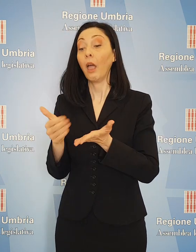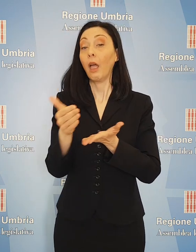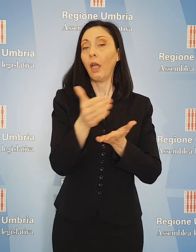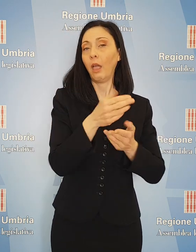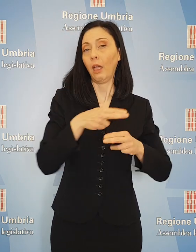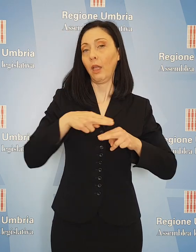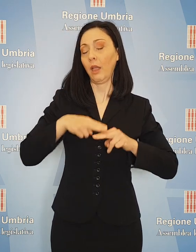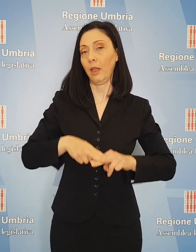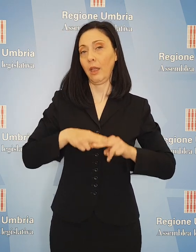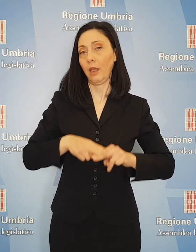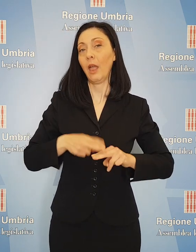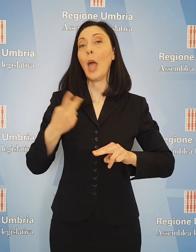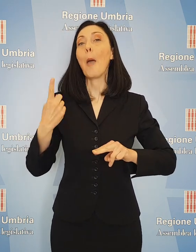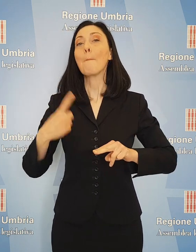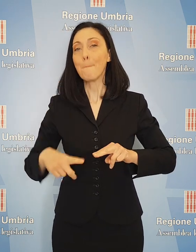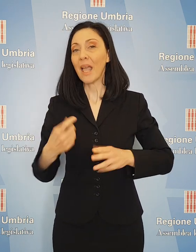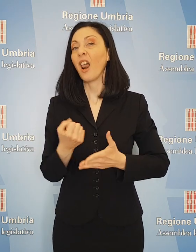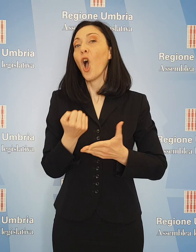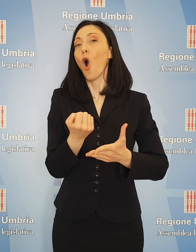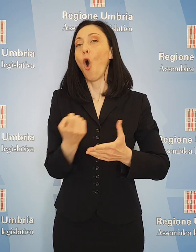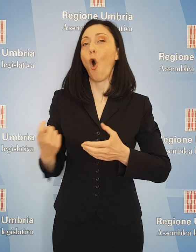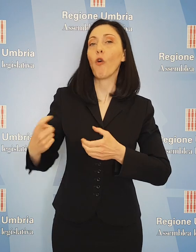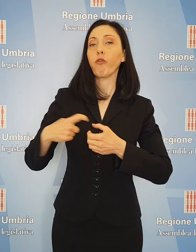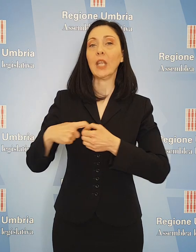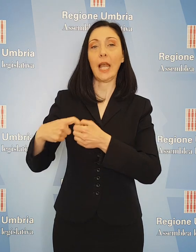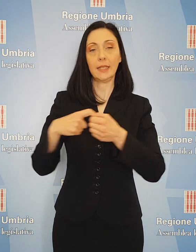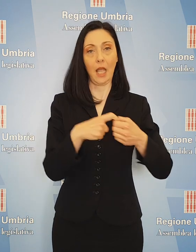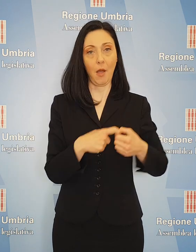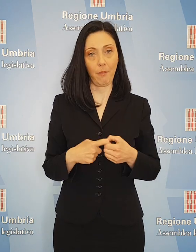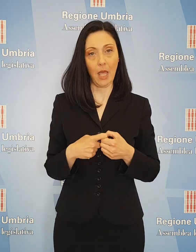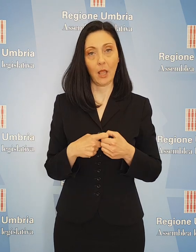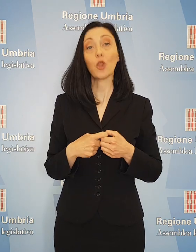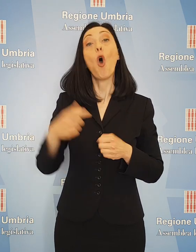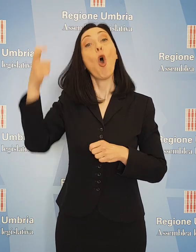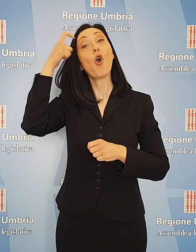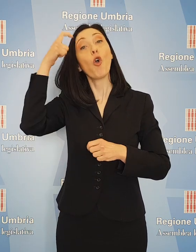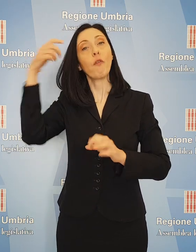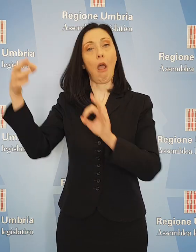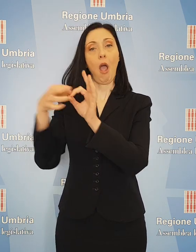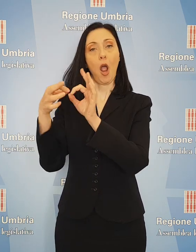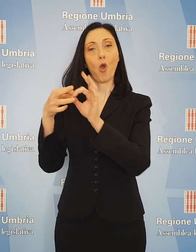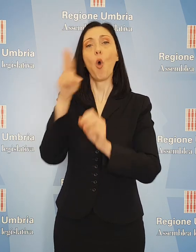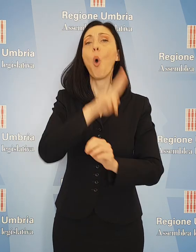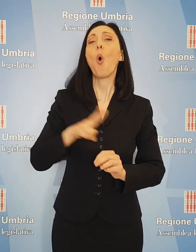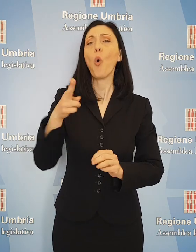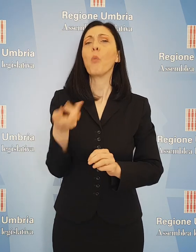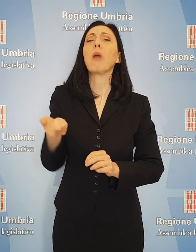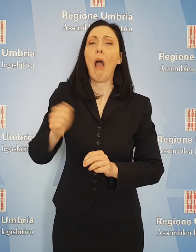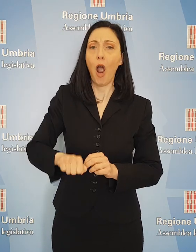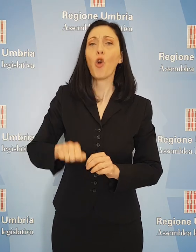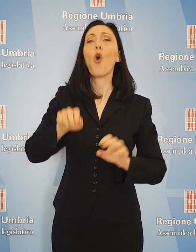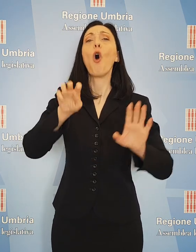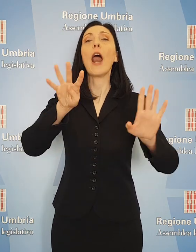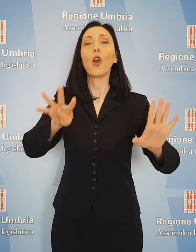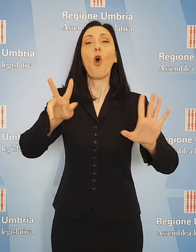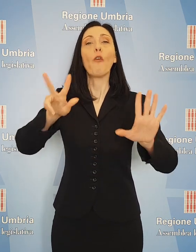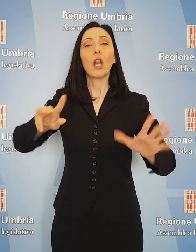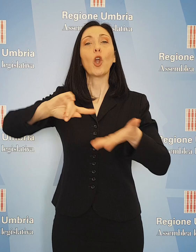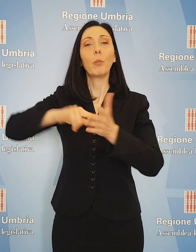consentire il cofinanziamento. L'accordo con il governo ha portato all'Umbria altri 98 milioni per il Fondo Sviluppo e Coesione.